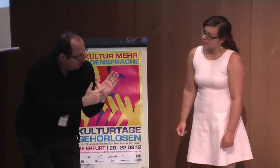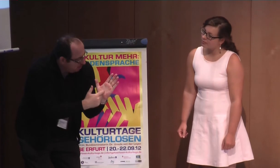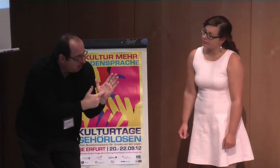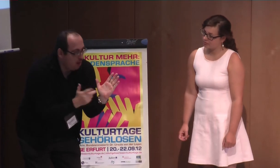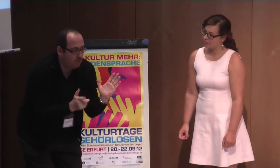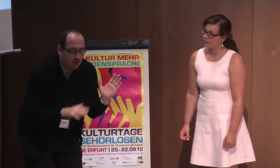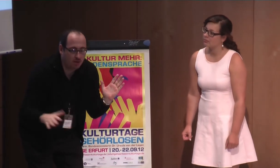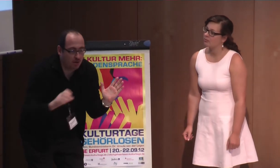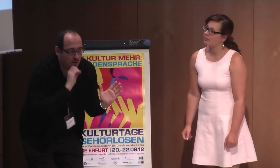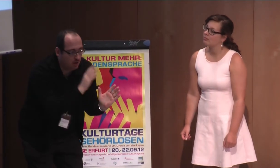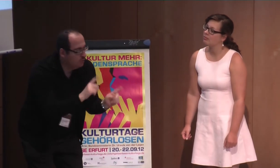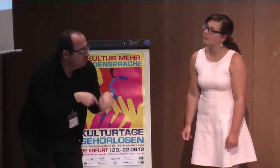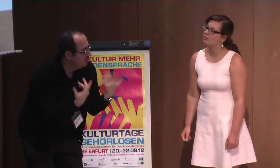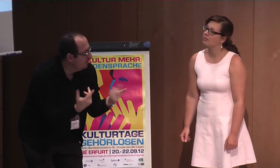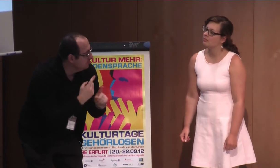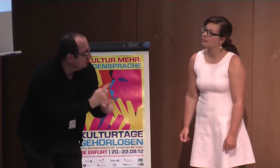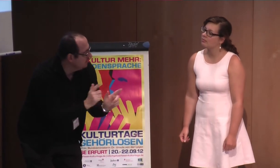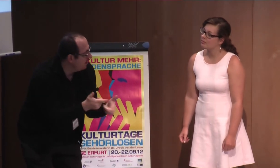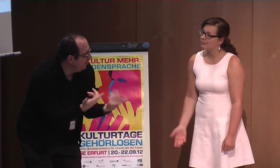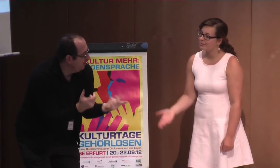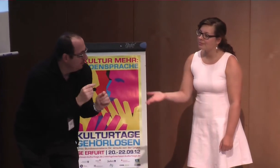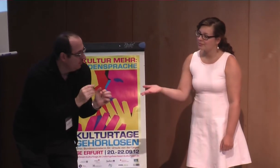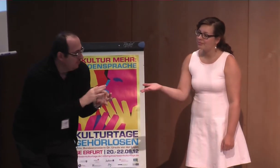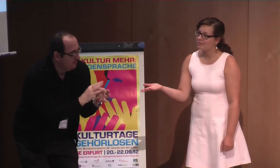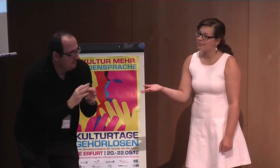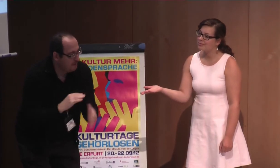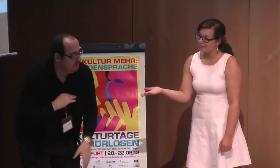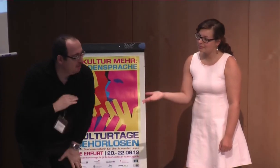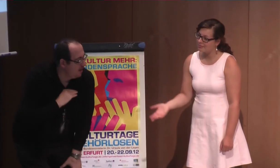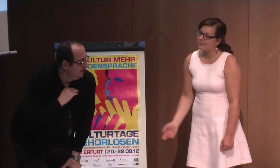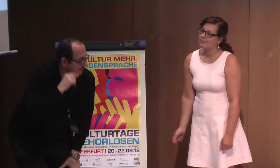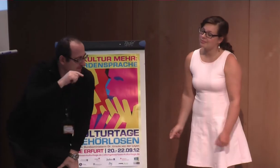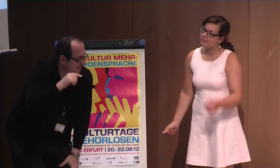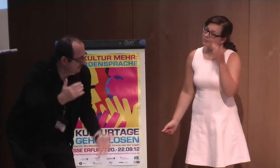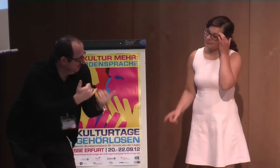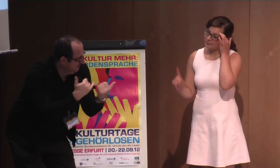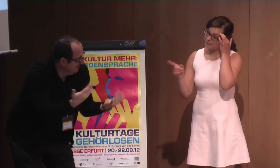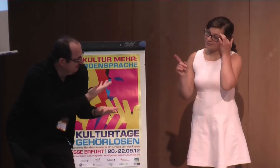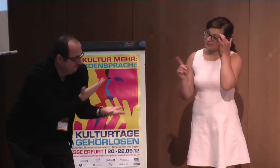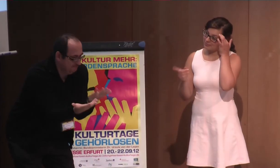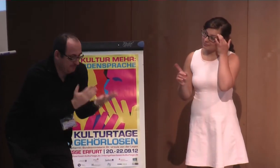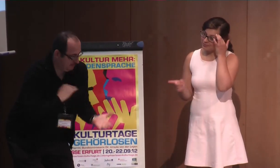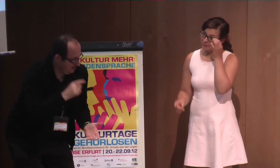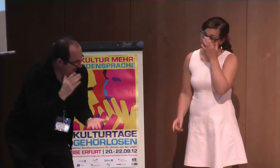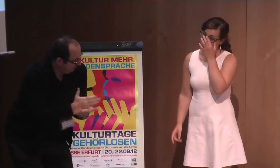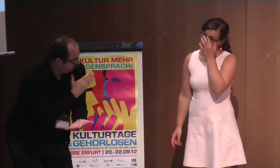Die sind schon lange verhaftet, dort ist schon lange die Anerkennung da. Aber die Lehrer sind es auch verpflichtet, Gebärdensprache zu lernen. Ich sehe aber nicht,